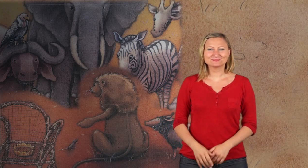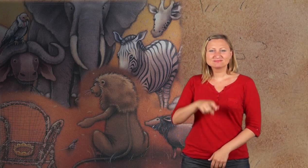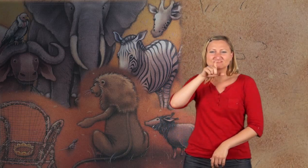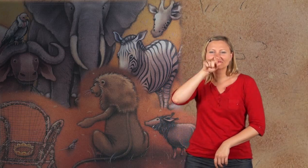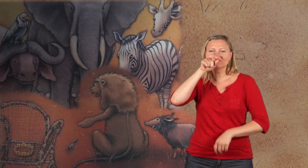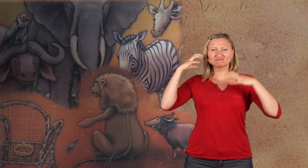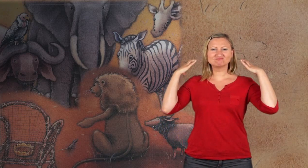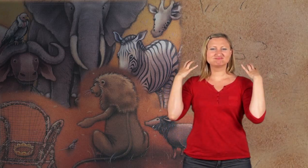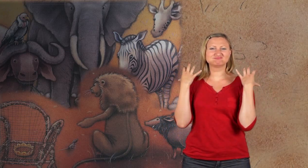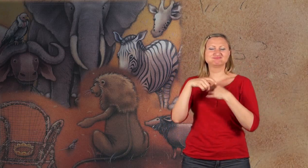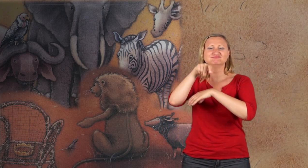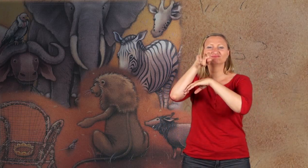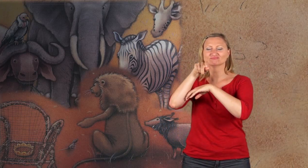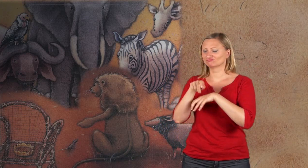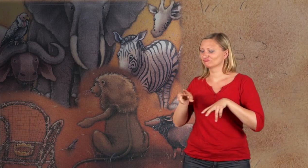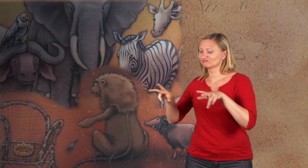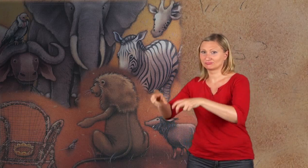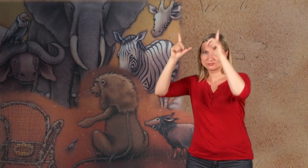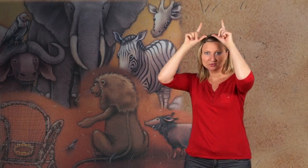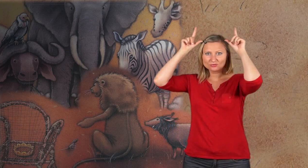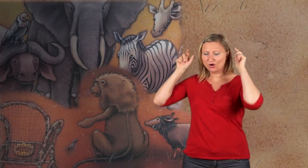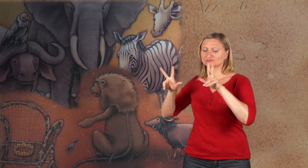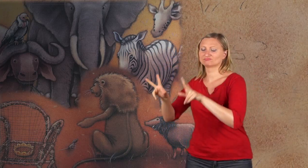Herr Geier flog zu Leo und legte die Krone auf den Thron.